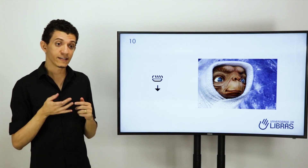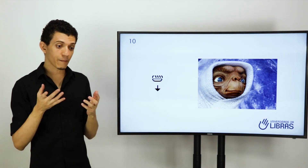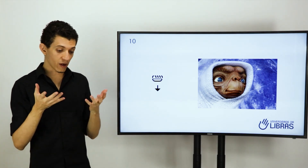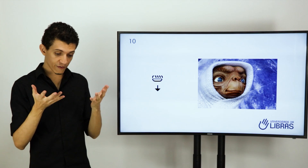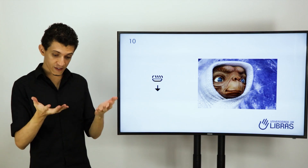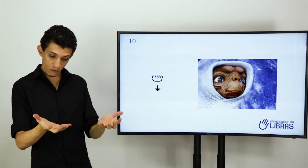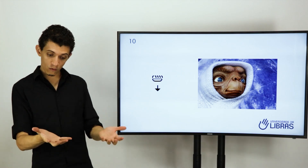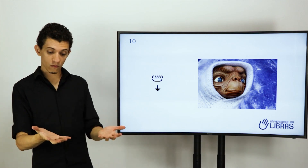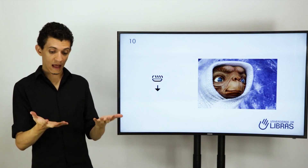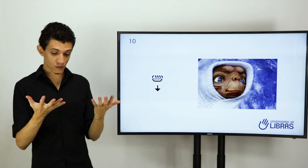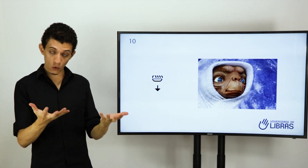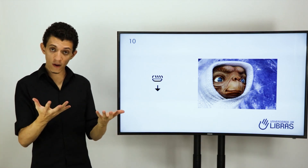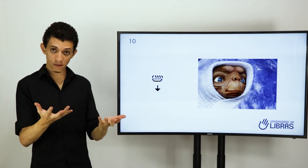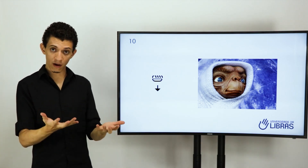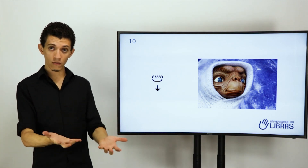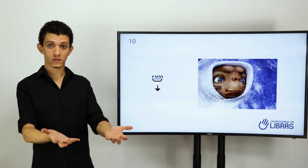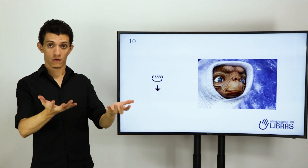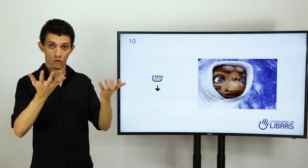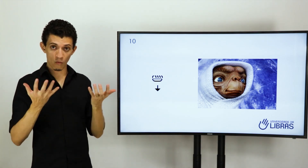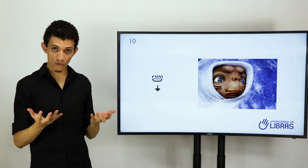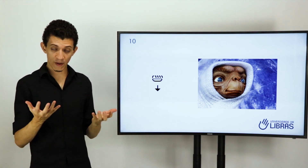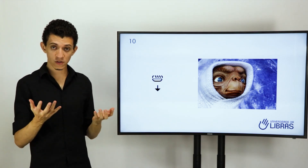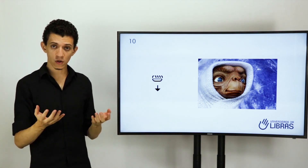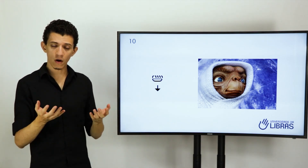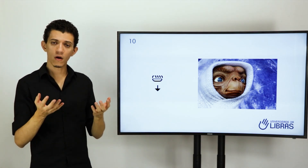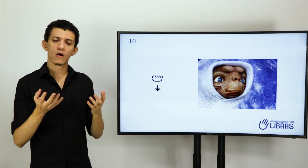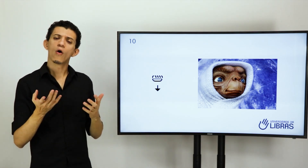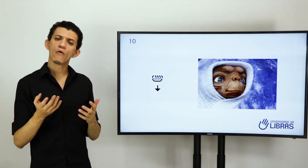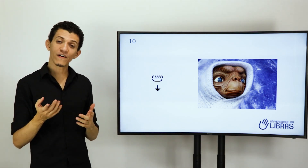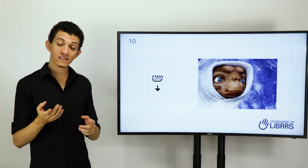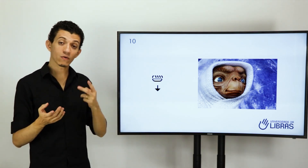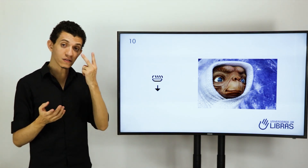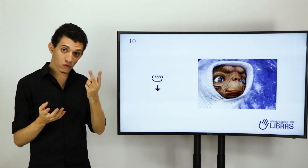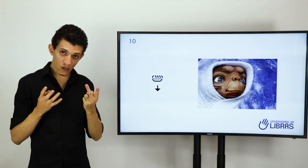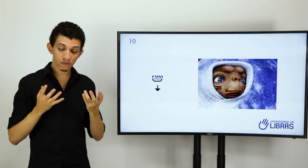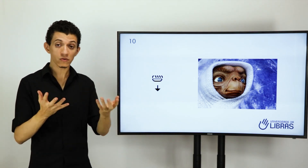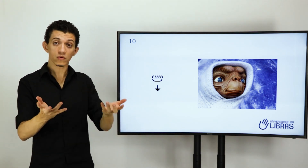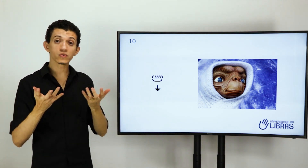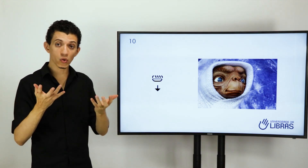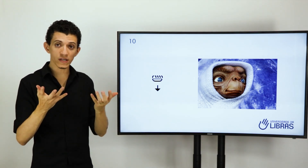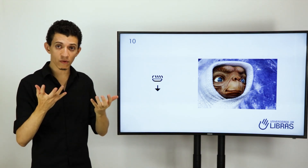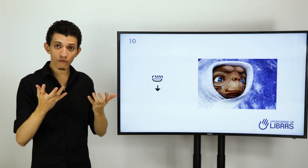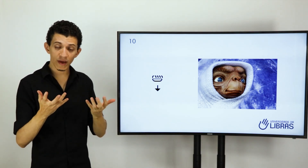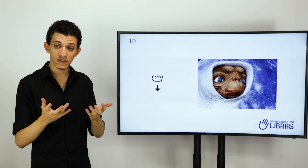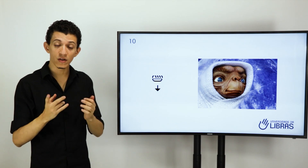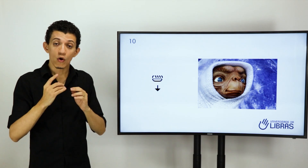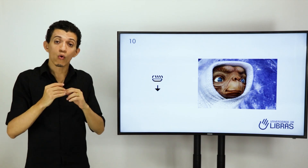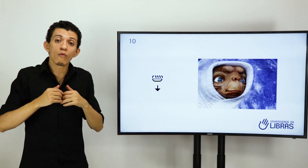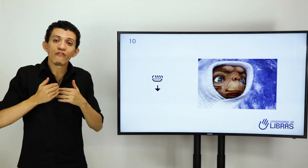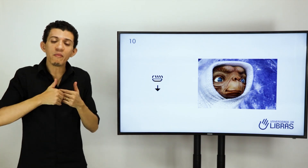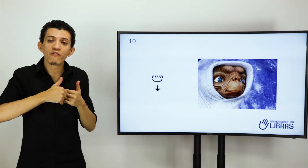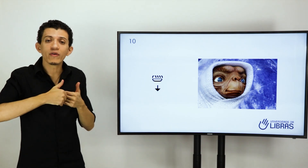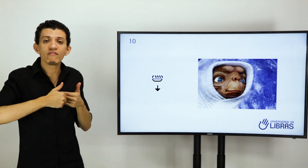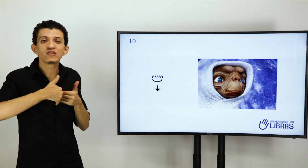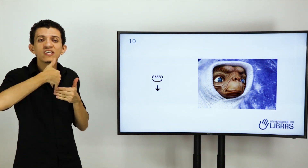você ainda pode fazer com as duas mãos um movimento só, ou fazer com as duas mãos com os dois movimentos, conforme for o nível de